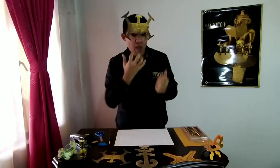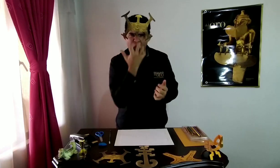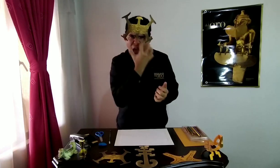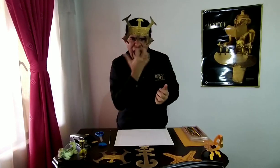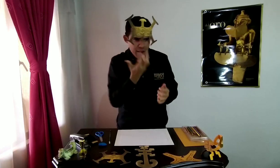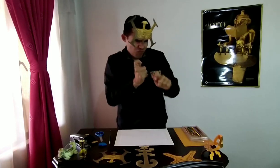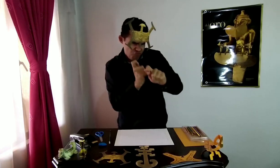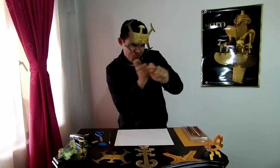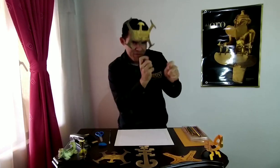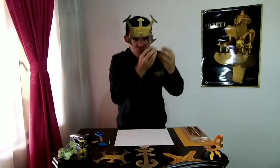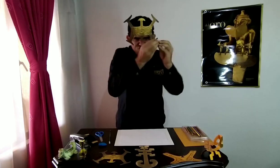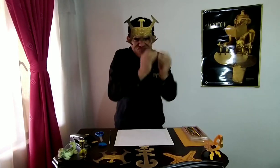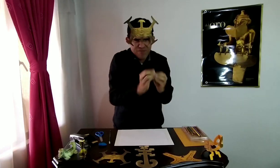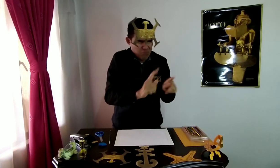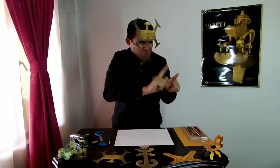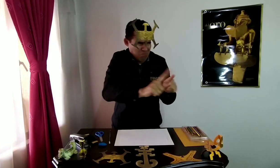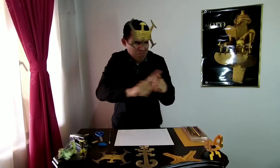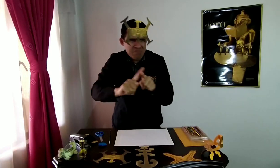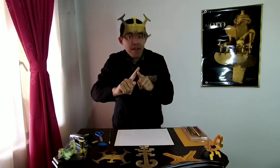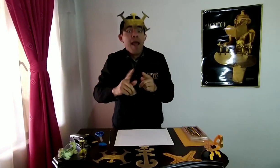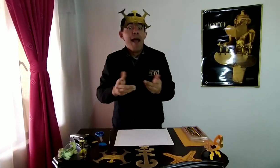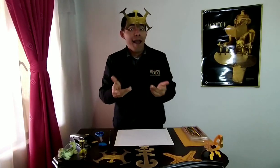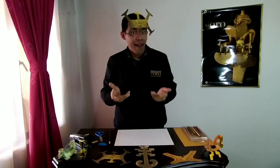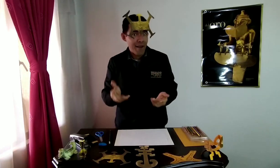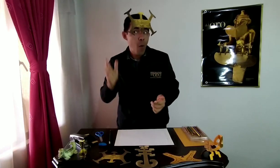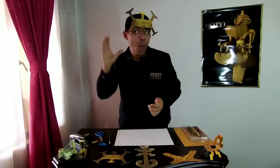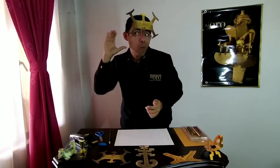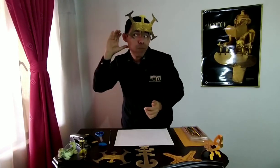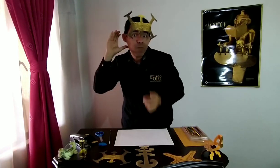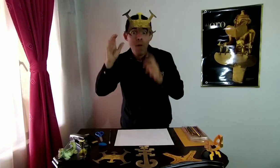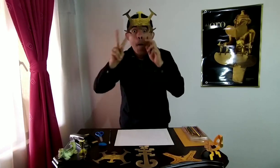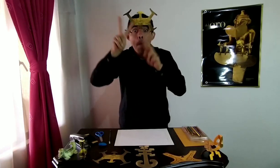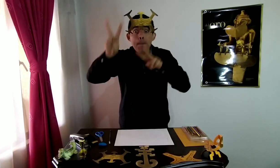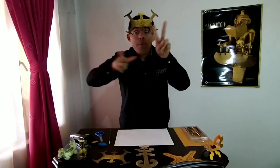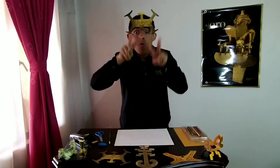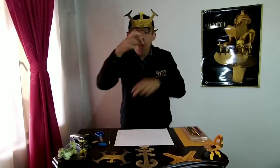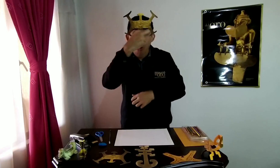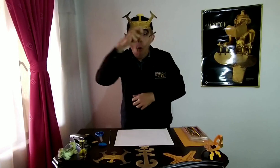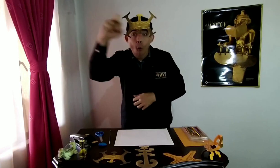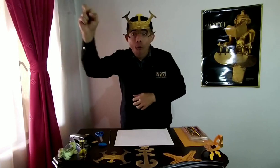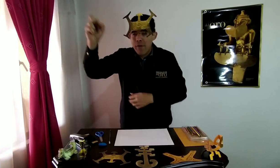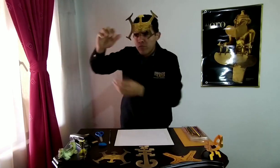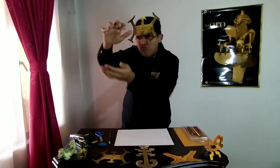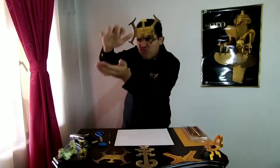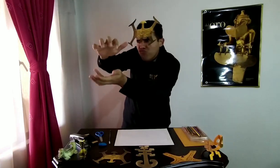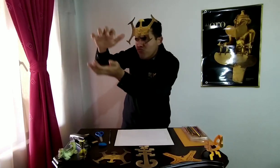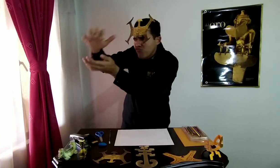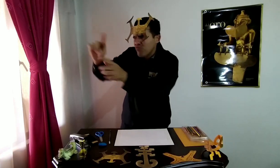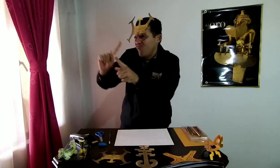asombrosas creaciones que se encuentran en la maravillosa colección del Museo del Oro.